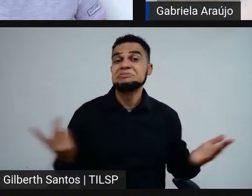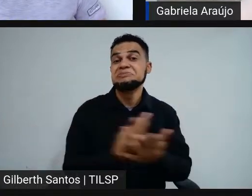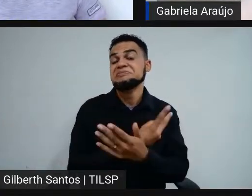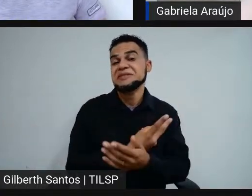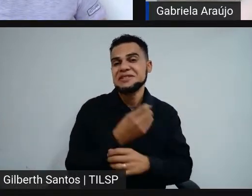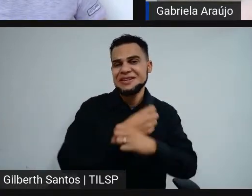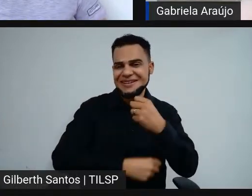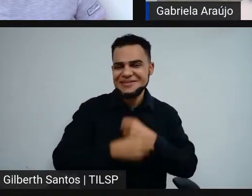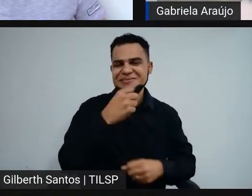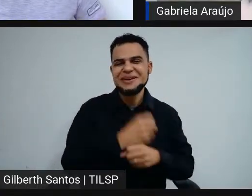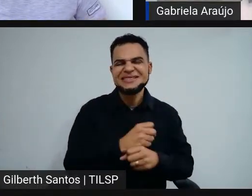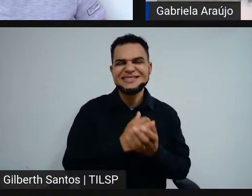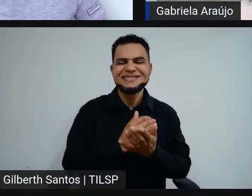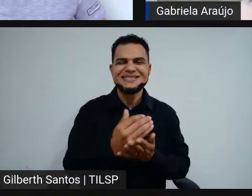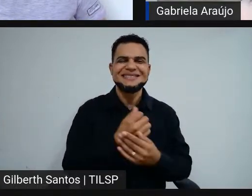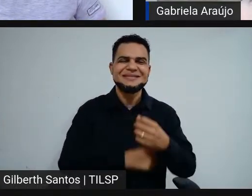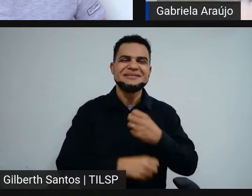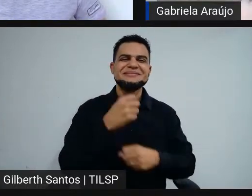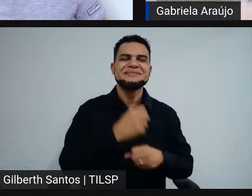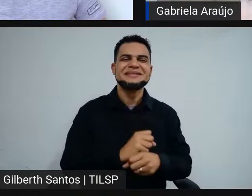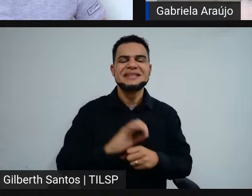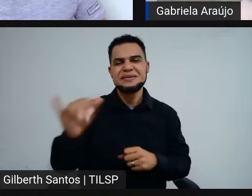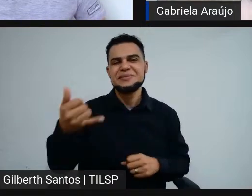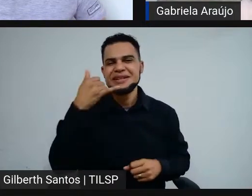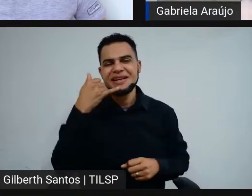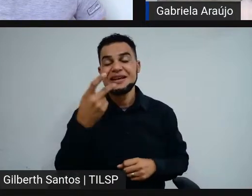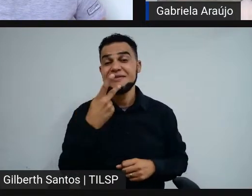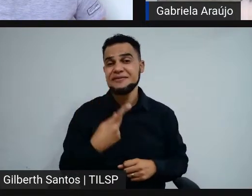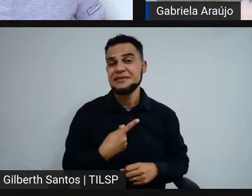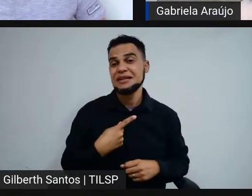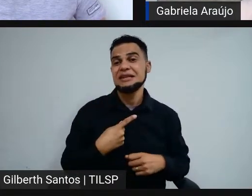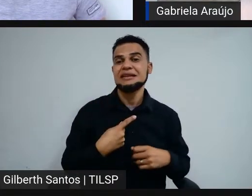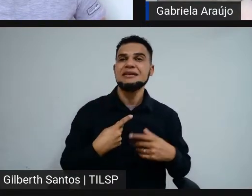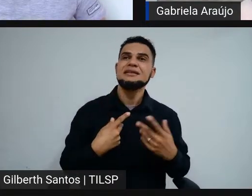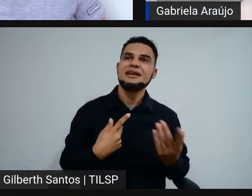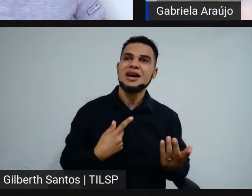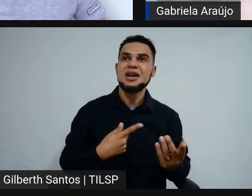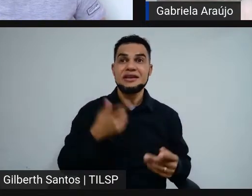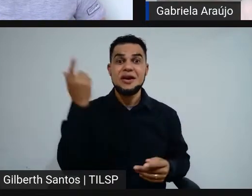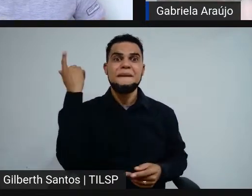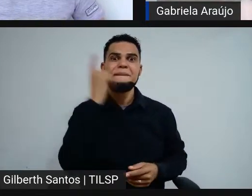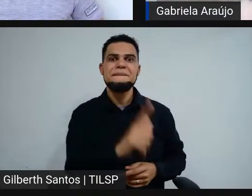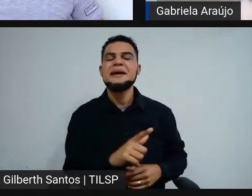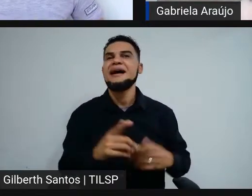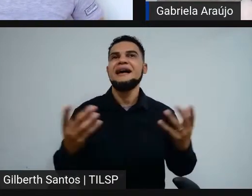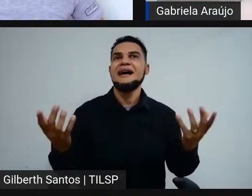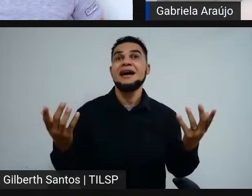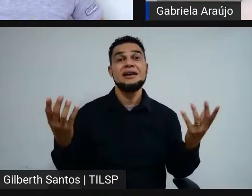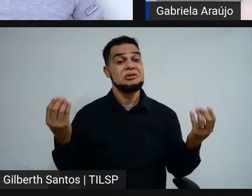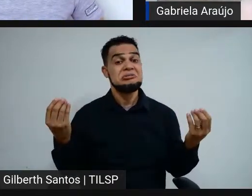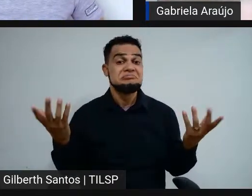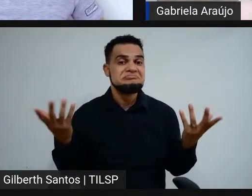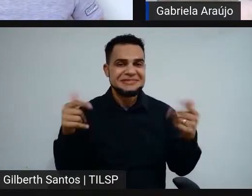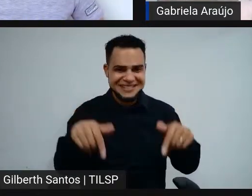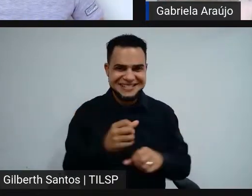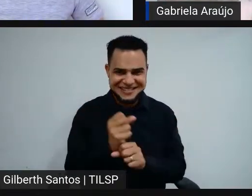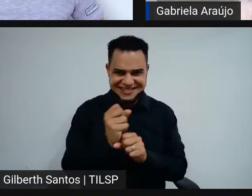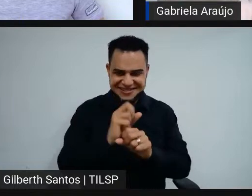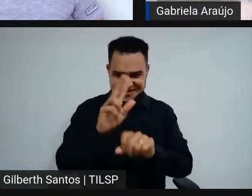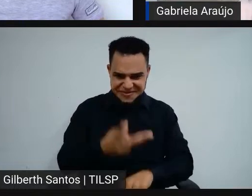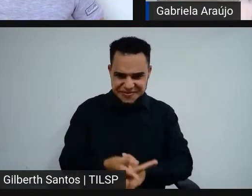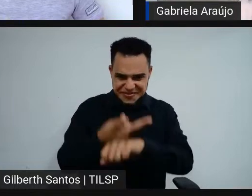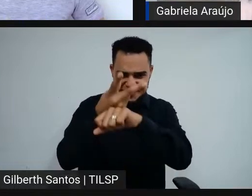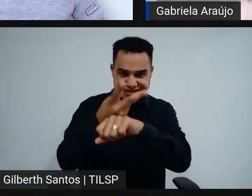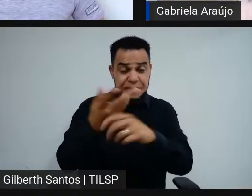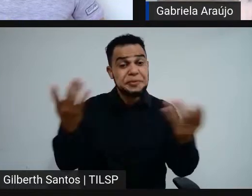início do ano passado me ligaram para me avisar que eu venci o concurso e tal, e esse ano foi a premiação. Aí a